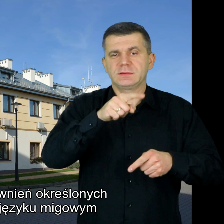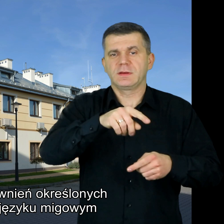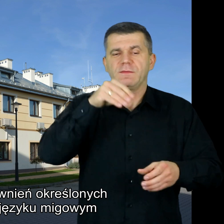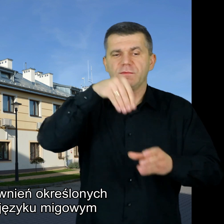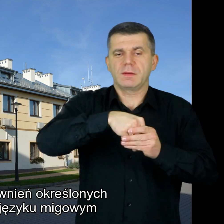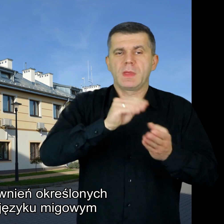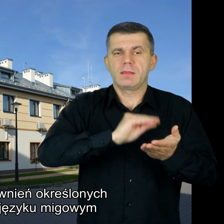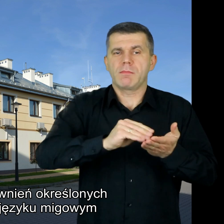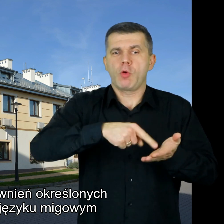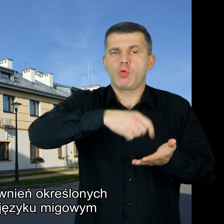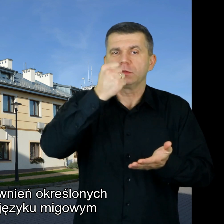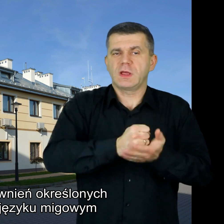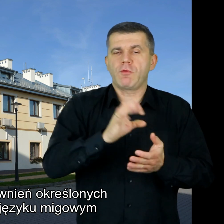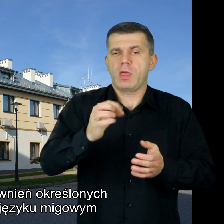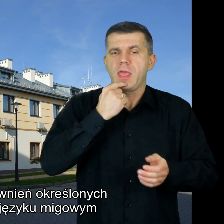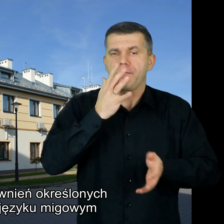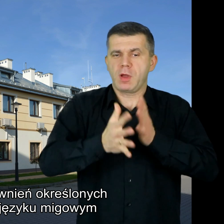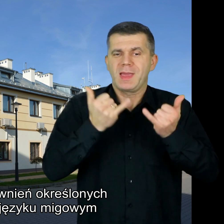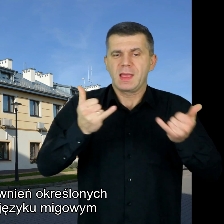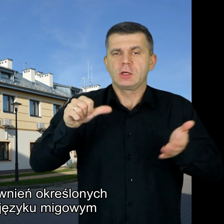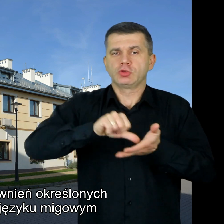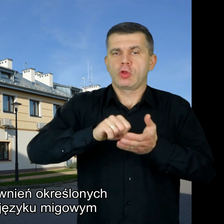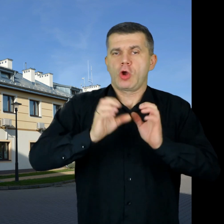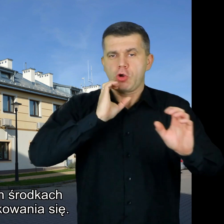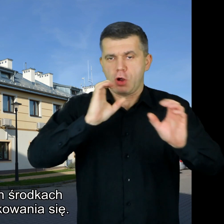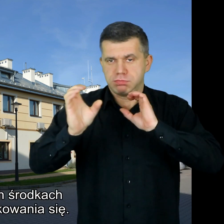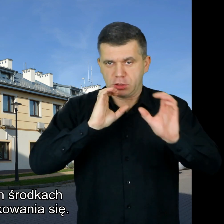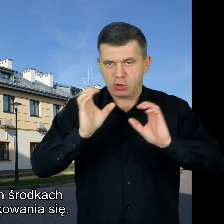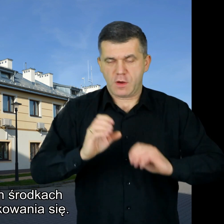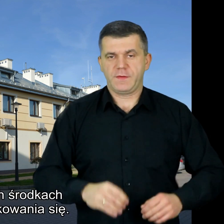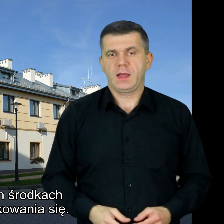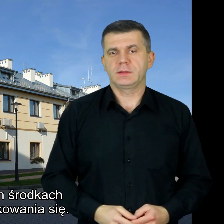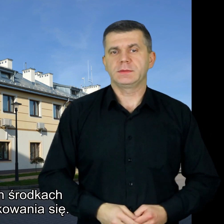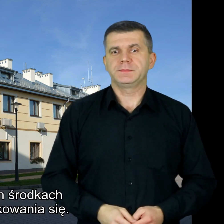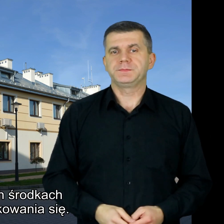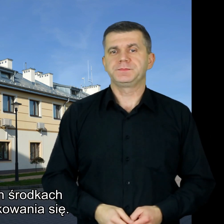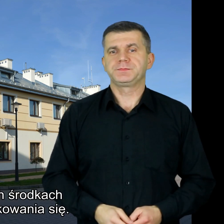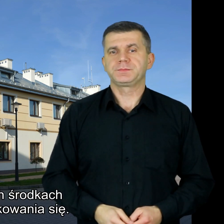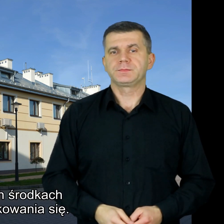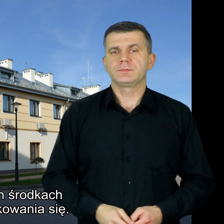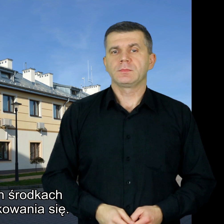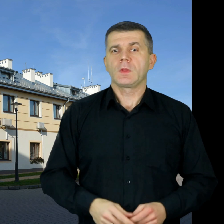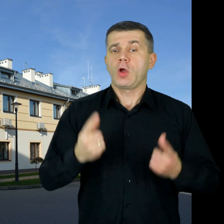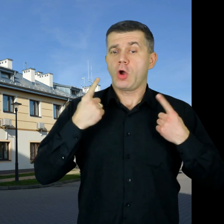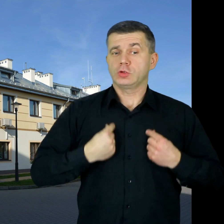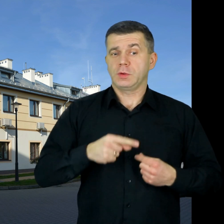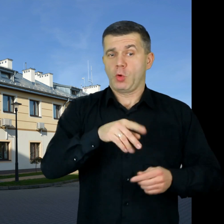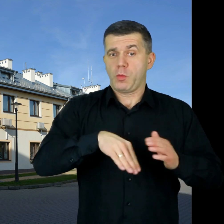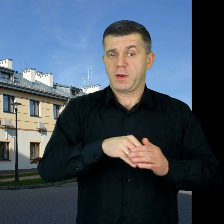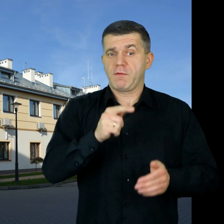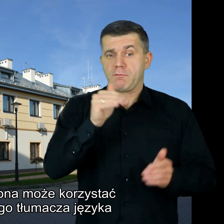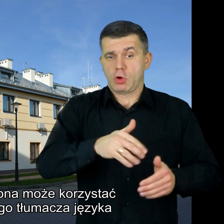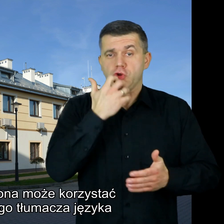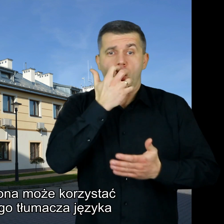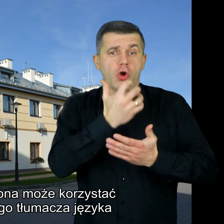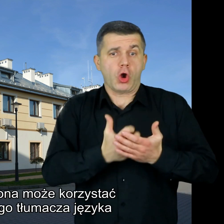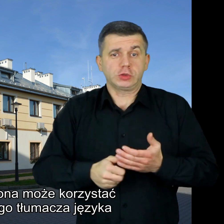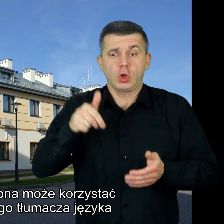uprawnień określonych w ustawie o języku migowym i innych środkach komunikowania się Osoba uprawnioną może